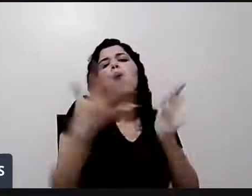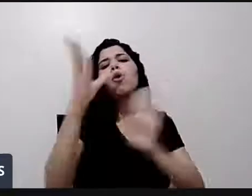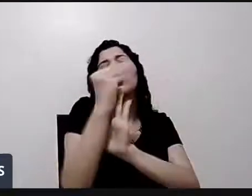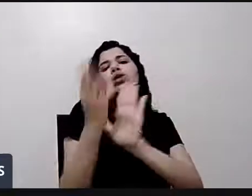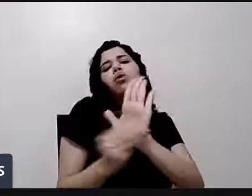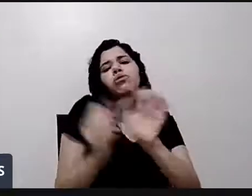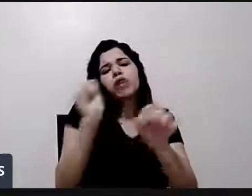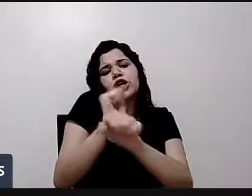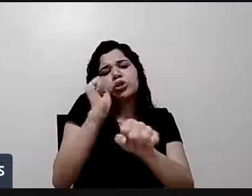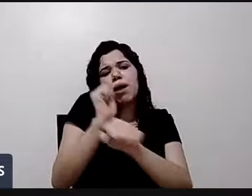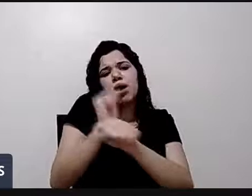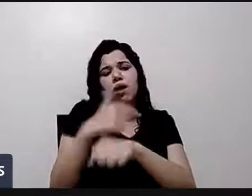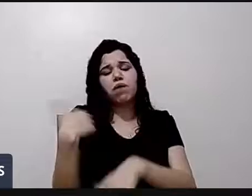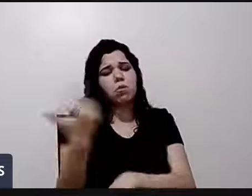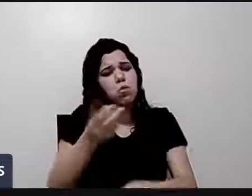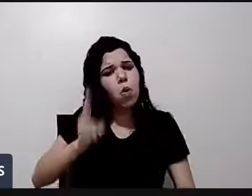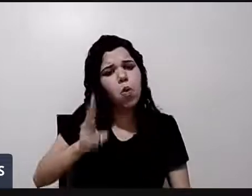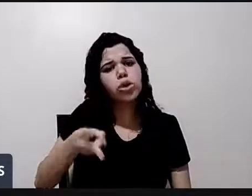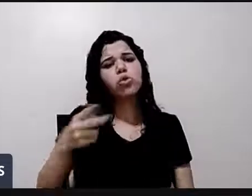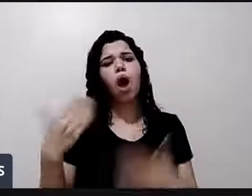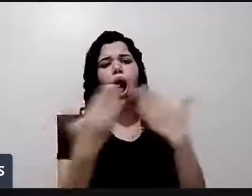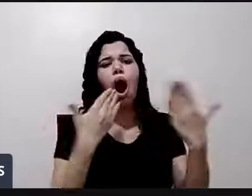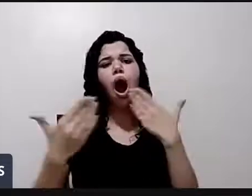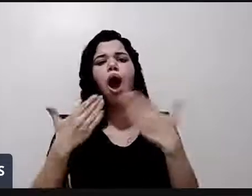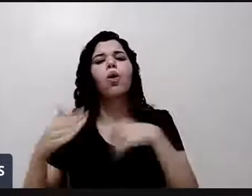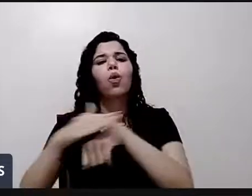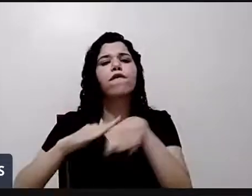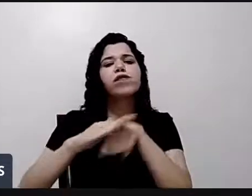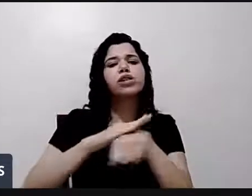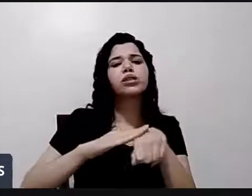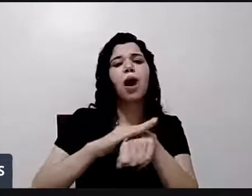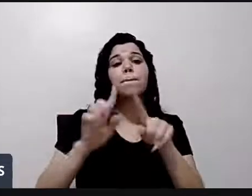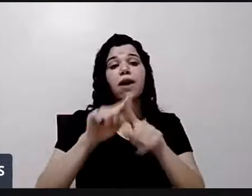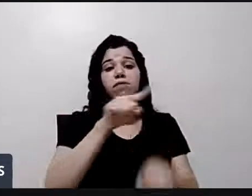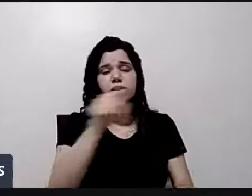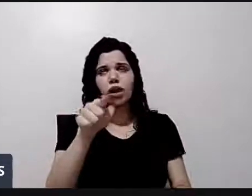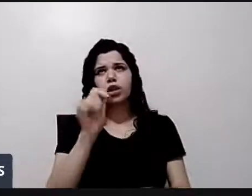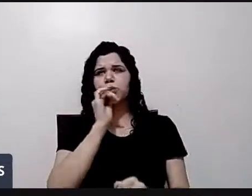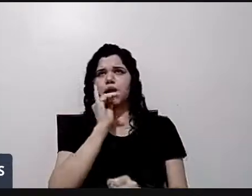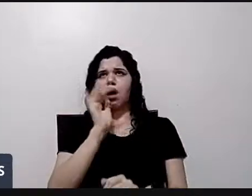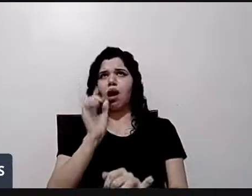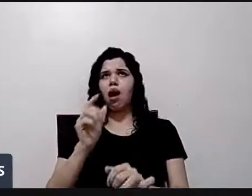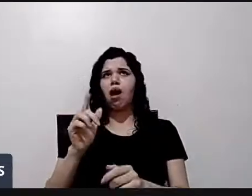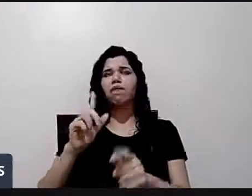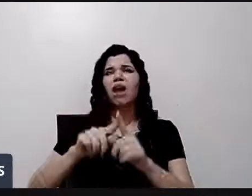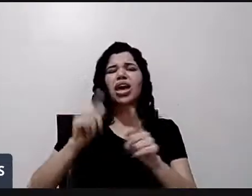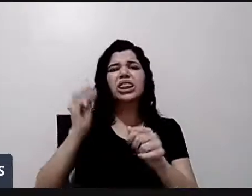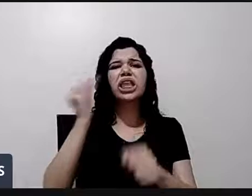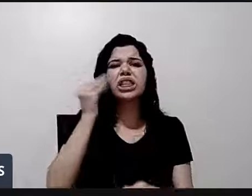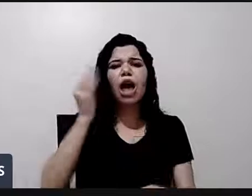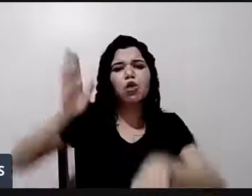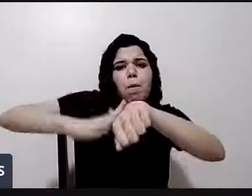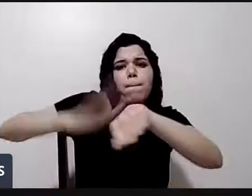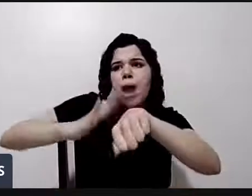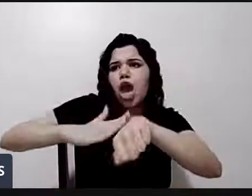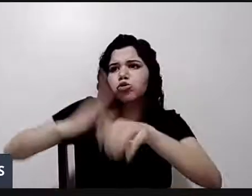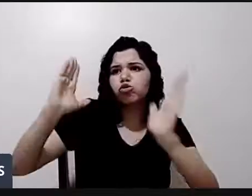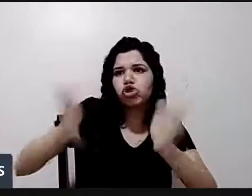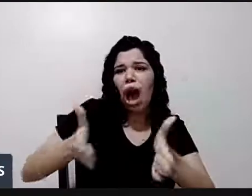continuar o papo aqui? Por quê? Mas espera aí. Se você vai fazer uma coisa de improviso, se ficar feio, você não tem